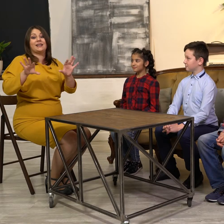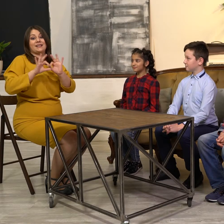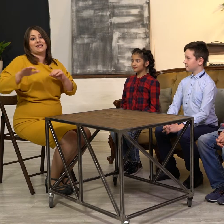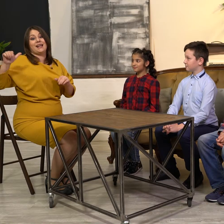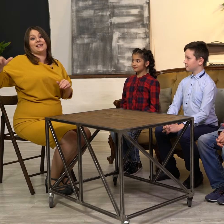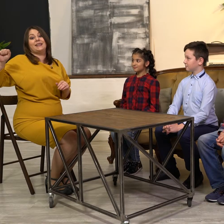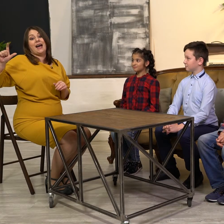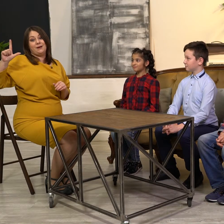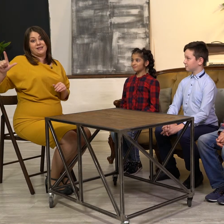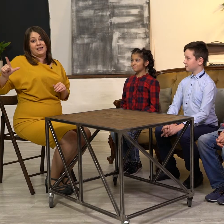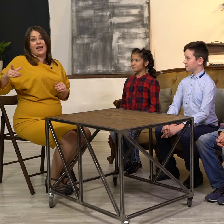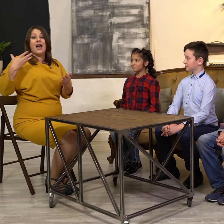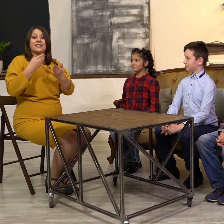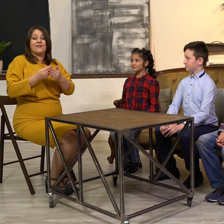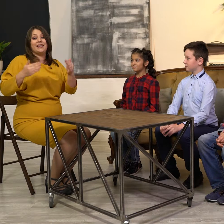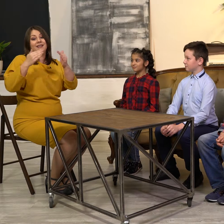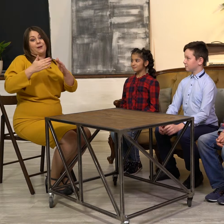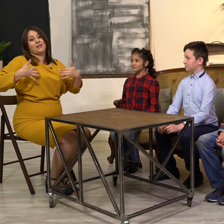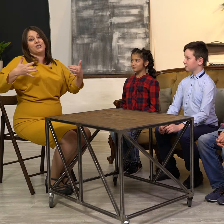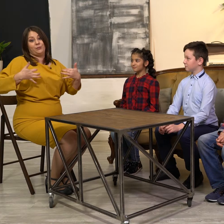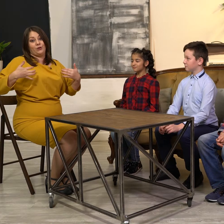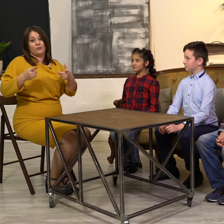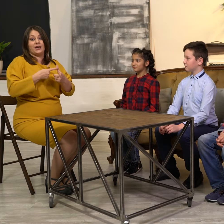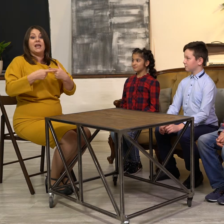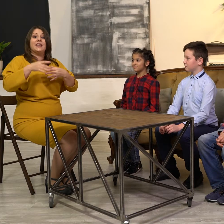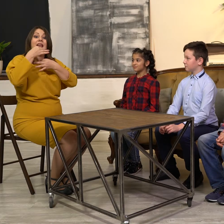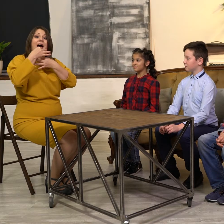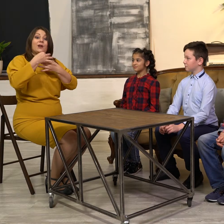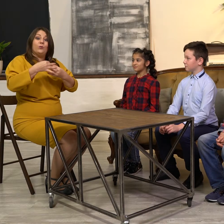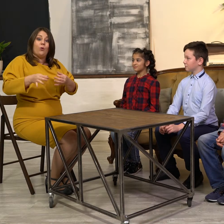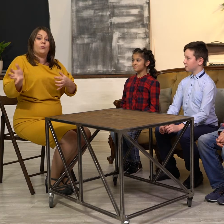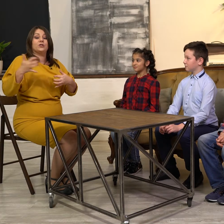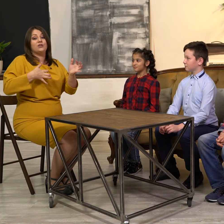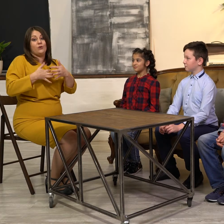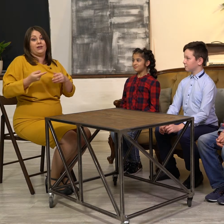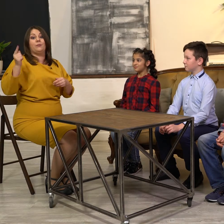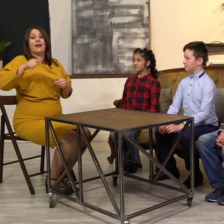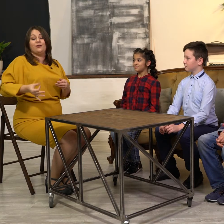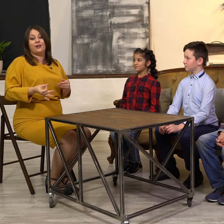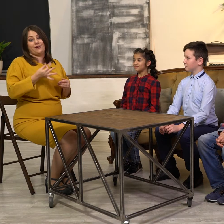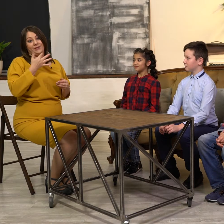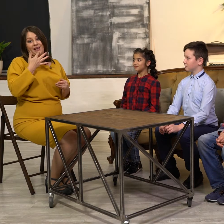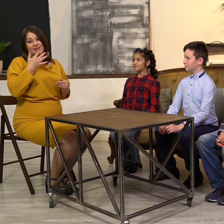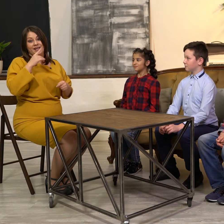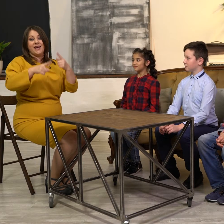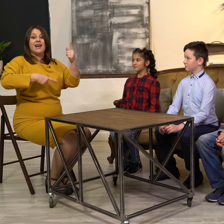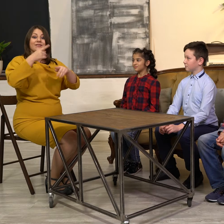рассказать на Амслине о своих домашних питомцах или о любом животном, которые вам нравятся. В